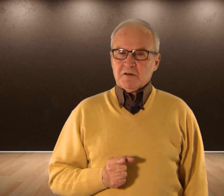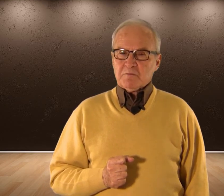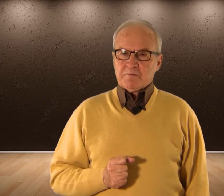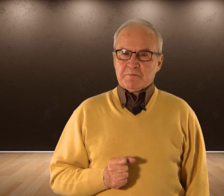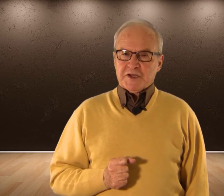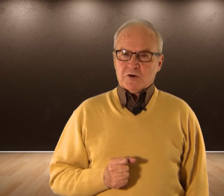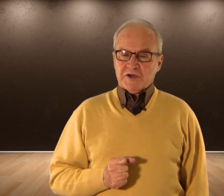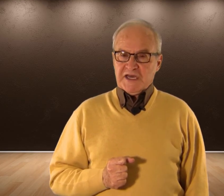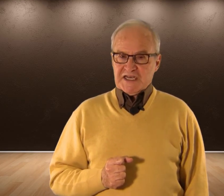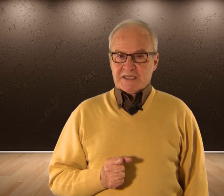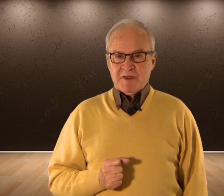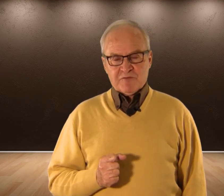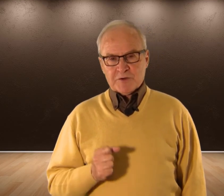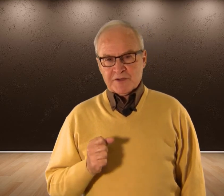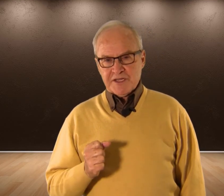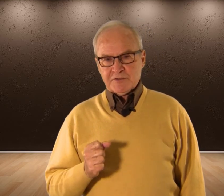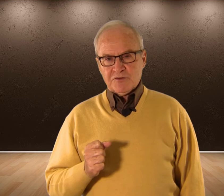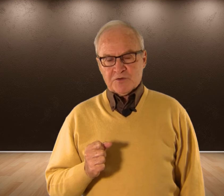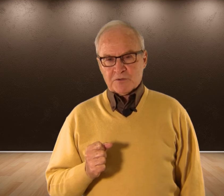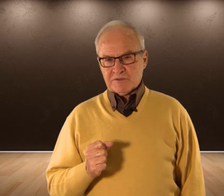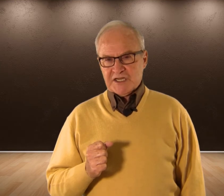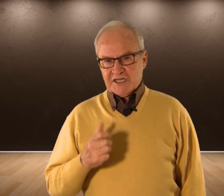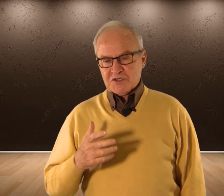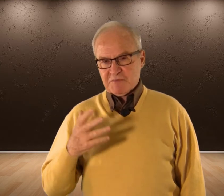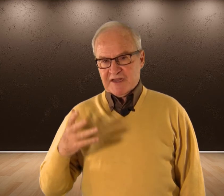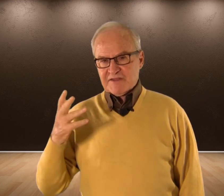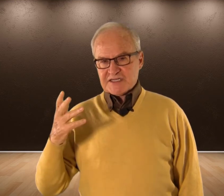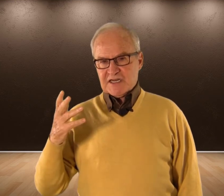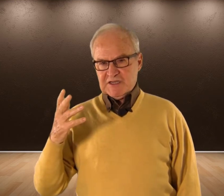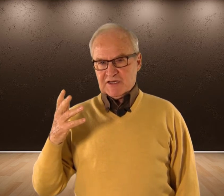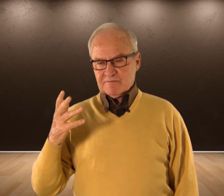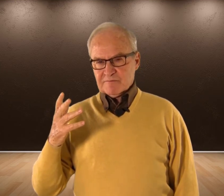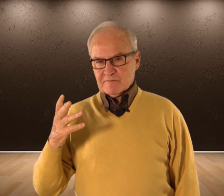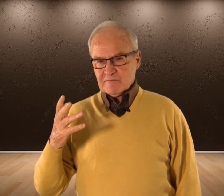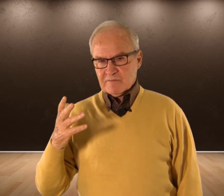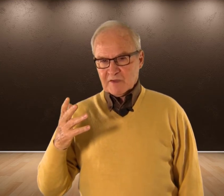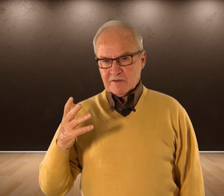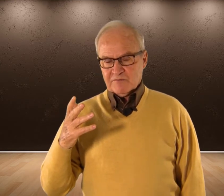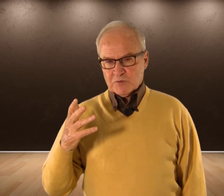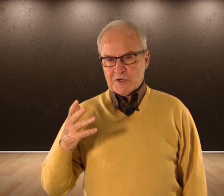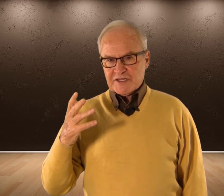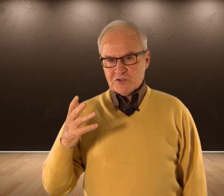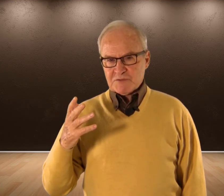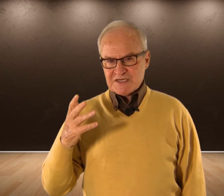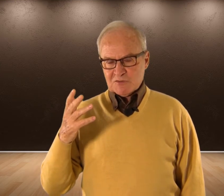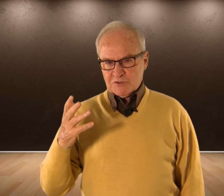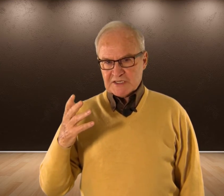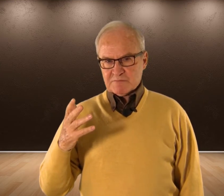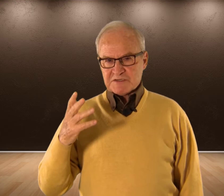Pero ellas también fueron cayendo Y fueron teniendo experiencias en la vida Fueron haciéndose más adultas, más